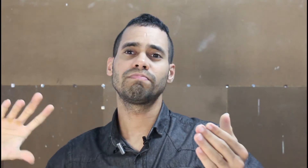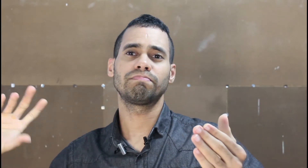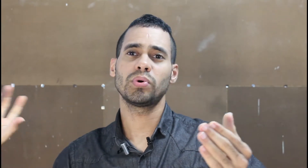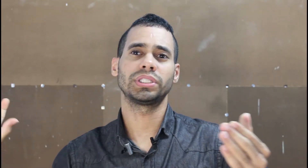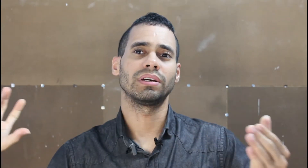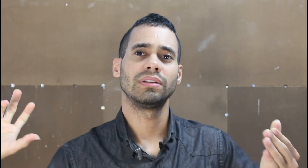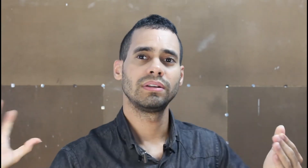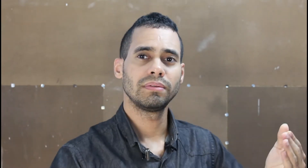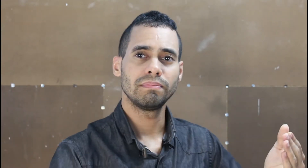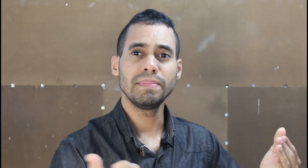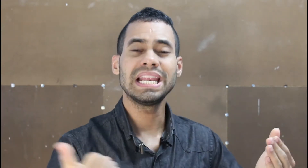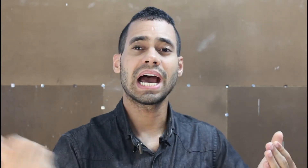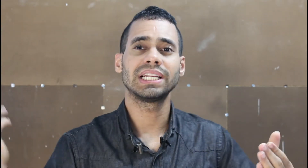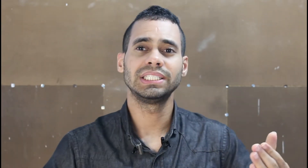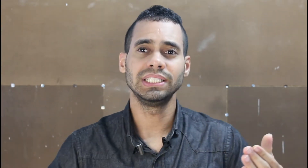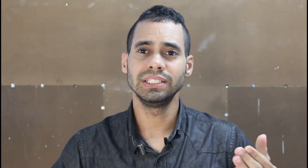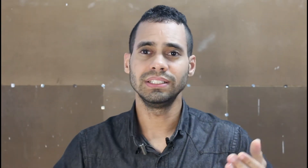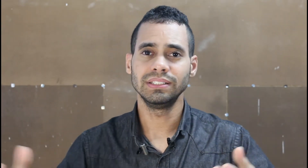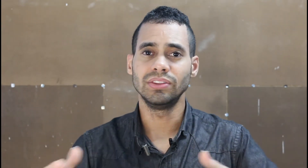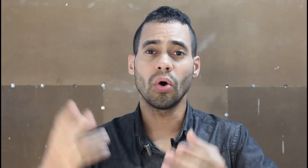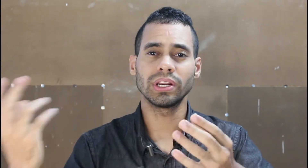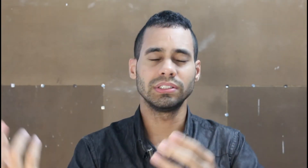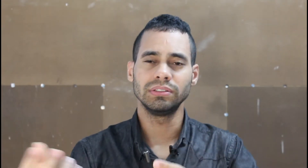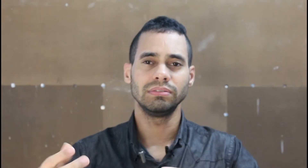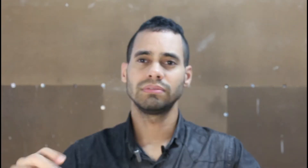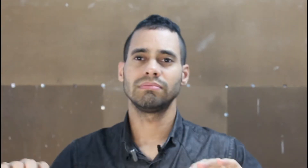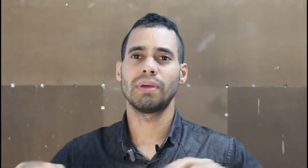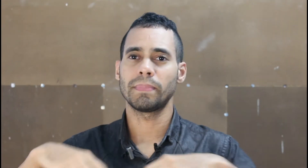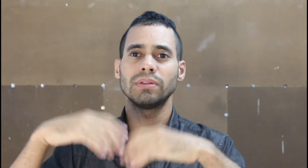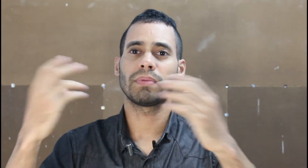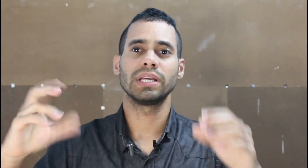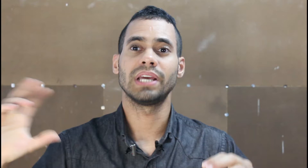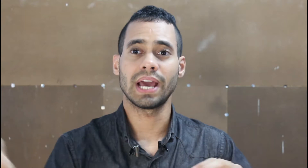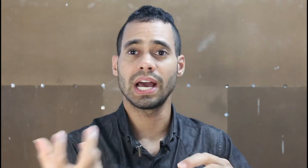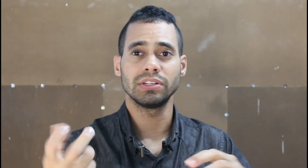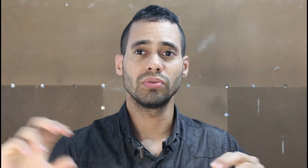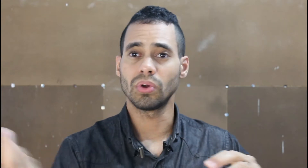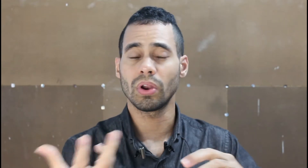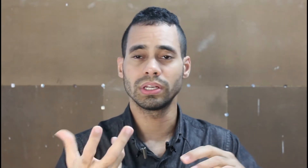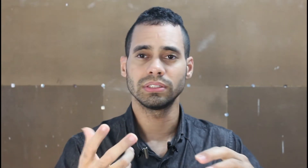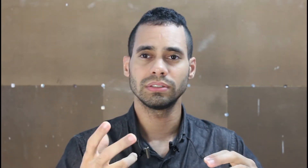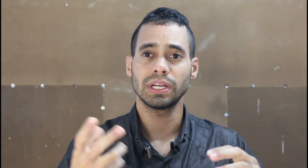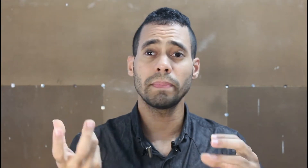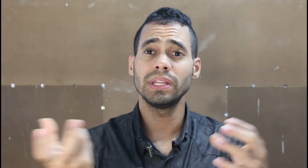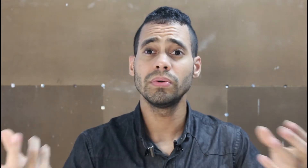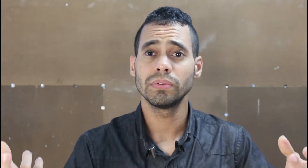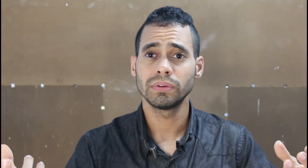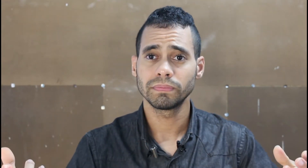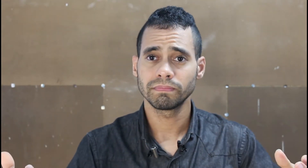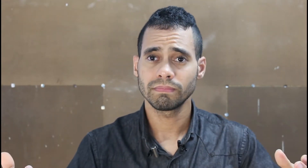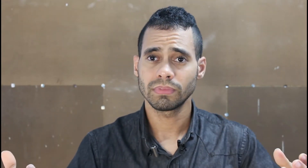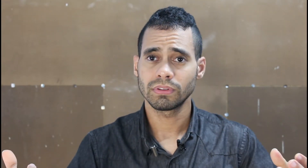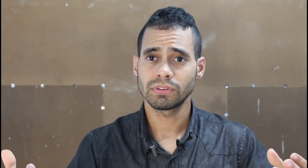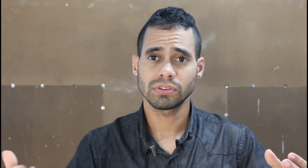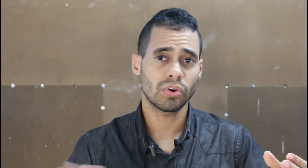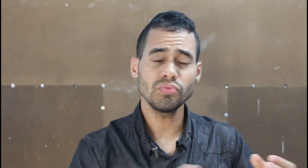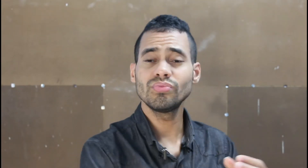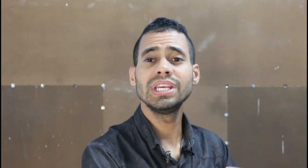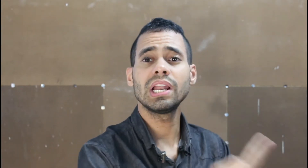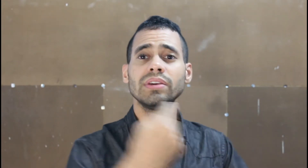poxa, milhares de dólares, dependendo do país, reais ou dólares. Já perdeu. Só em um dia ali.